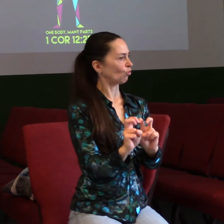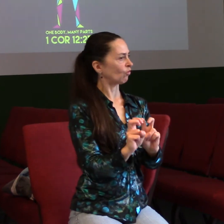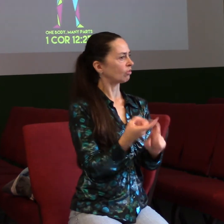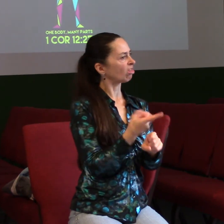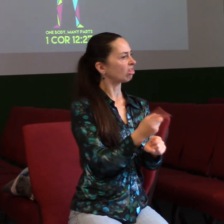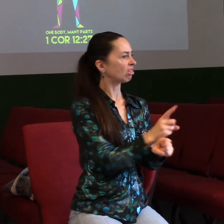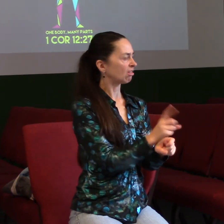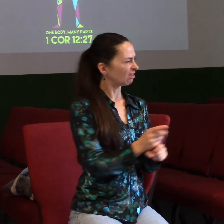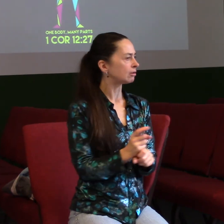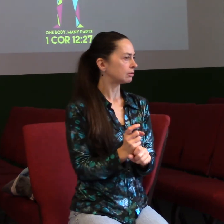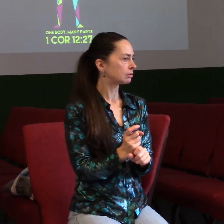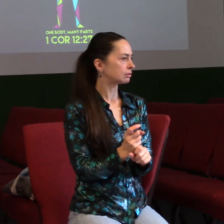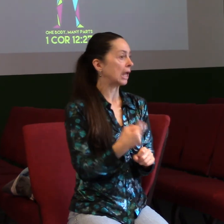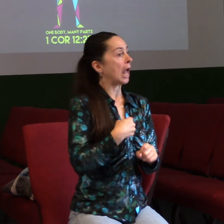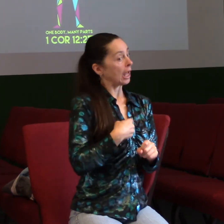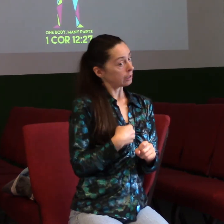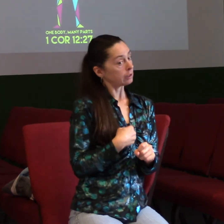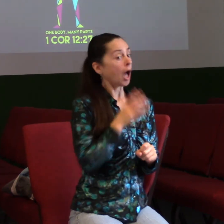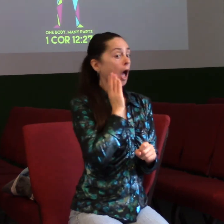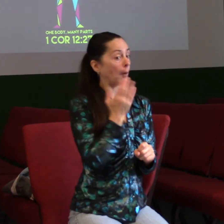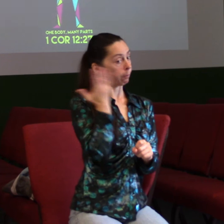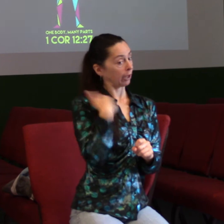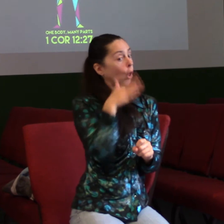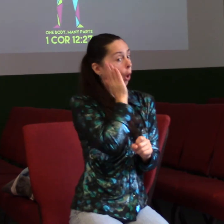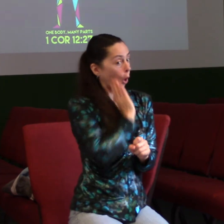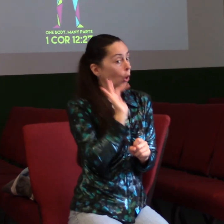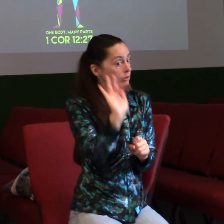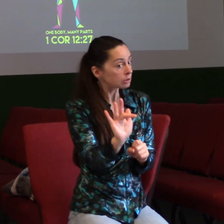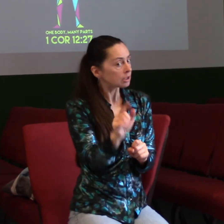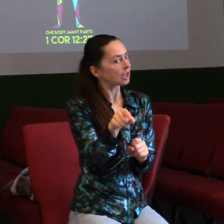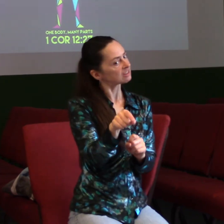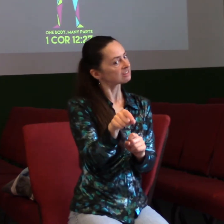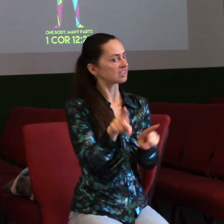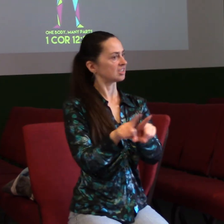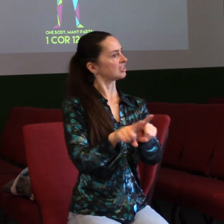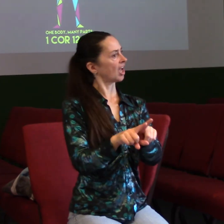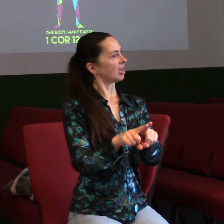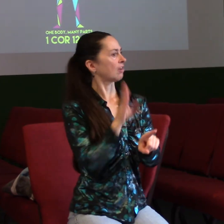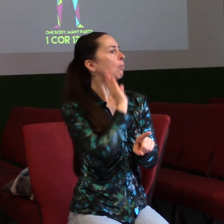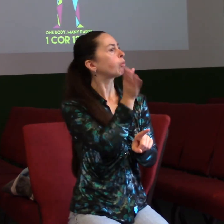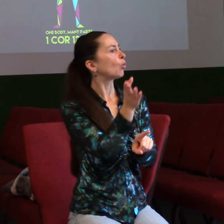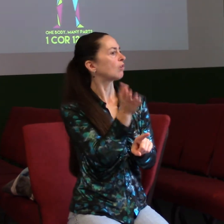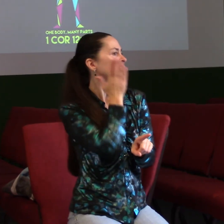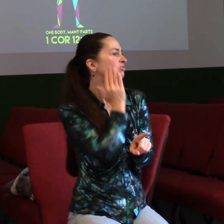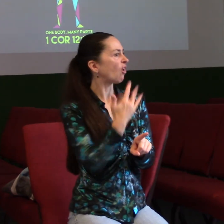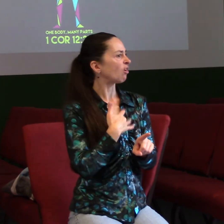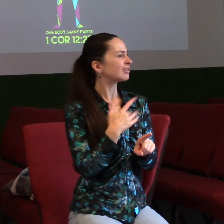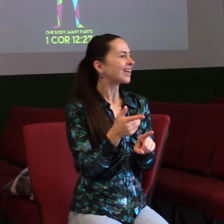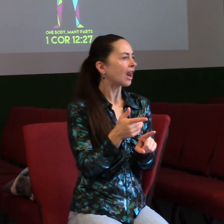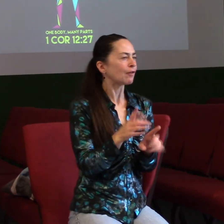čekám, že na mě budeš hodný další celý týden. Ale v tom Božím těle to funguje tak, že prostě dáváme druhým bez nároků na